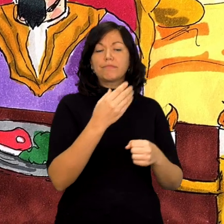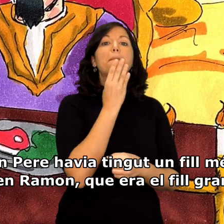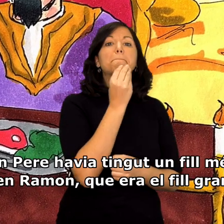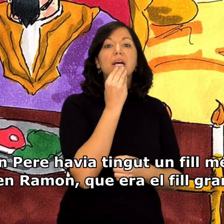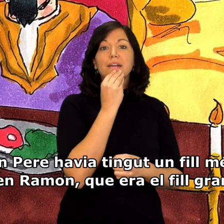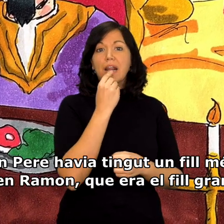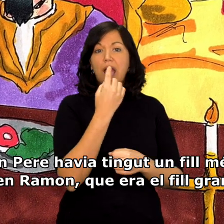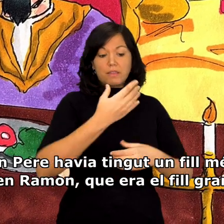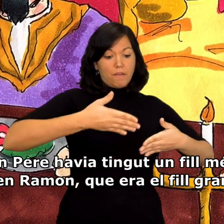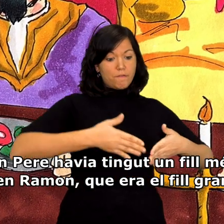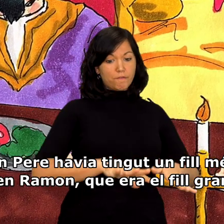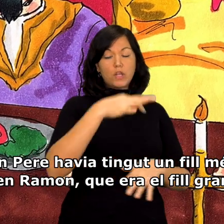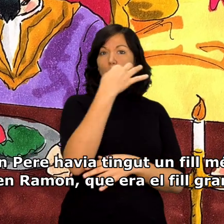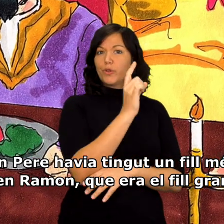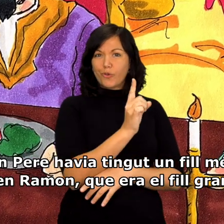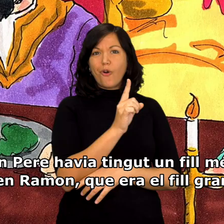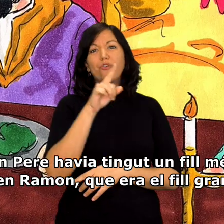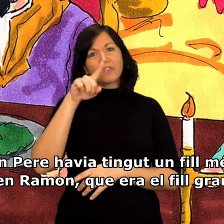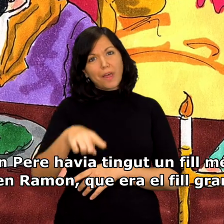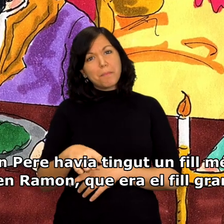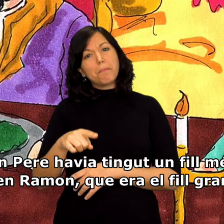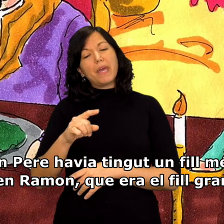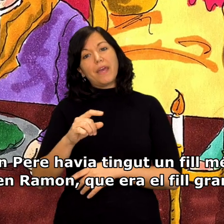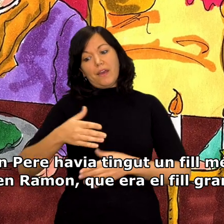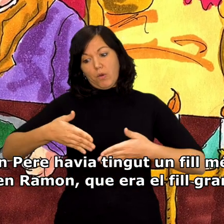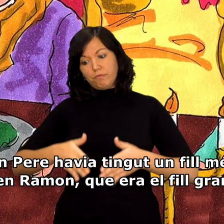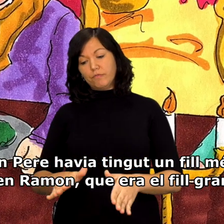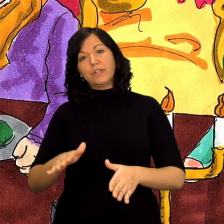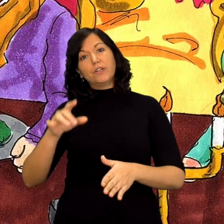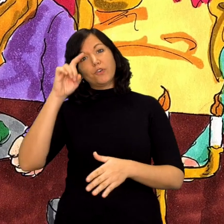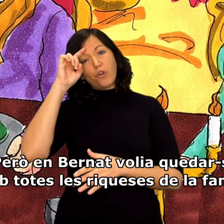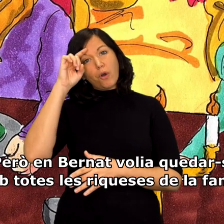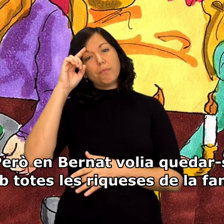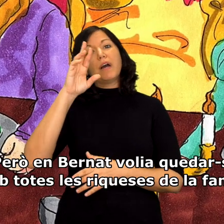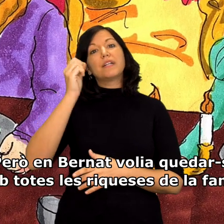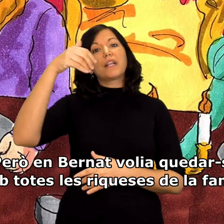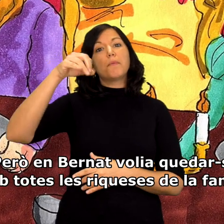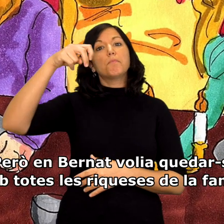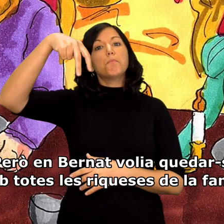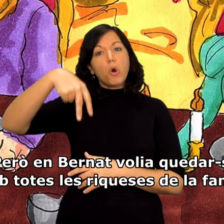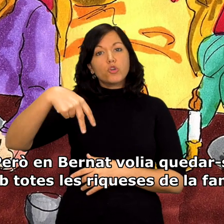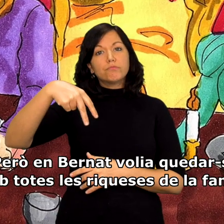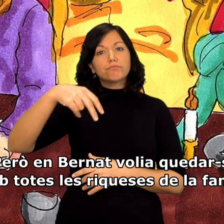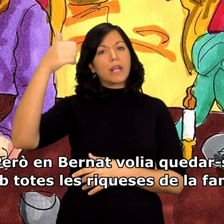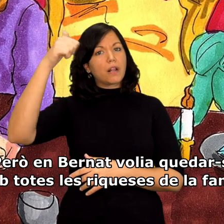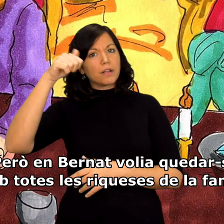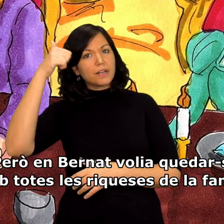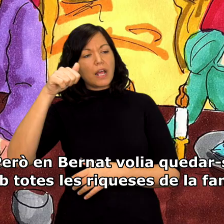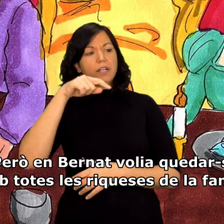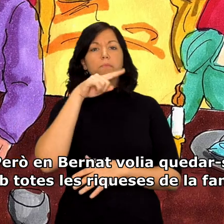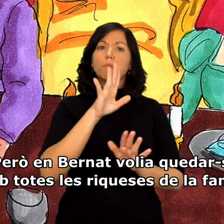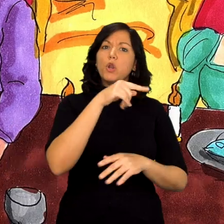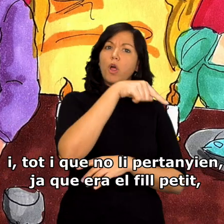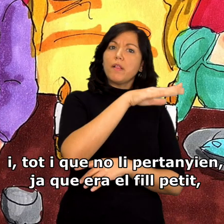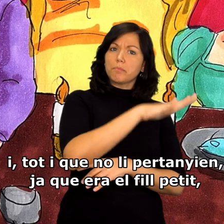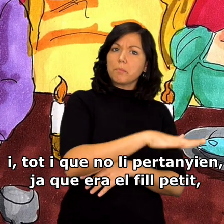únic. En Pere havia tingut un fill més, en Ramon, que era el fill gran. Però en Bernat volia quedar-se amb totes les riqueses de